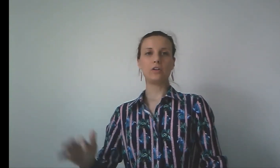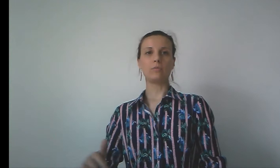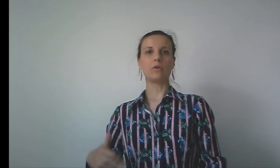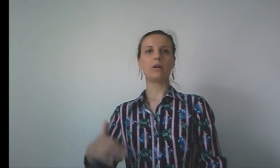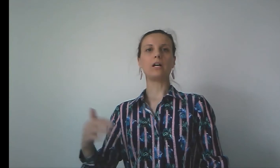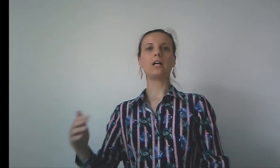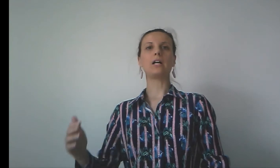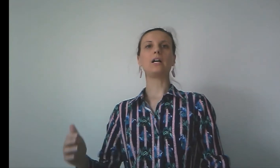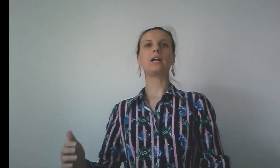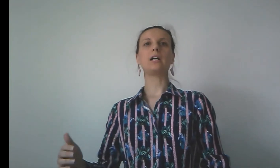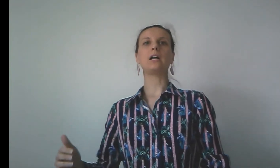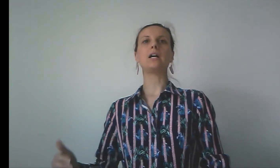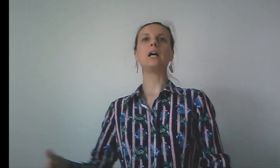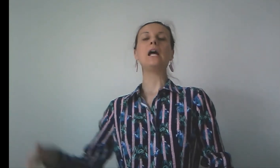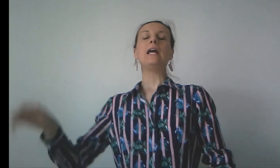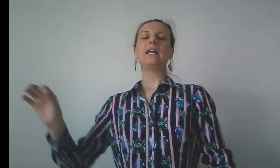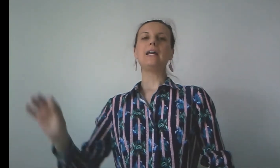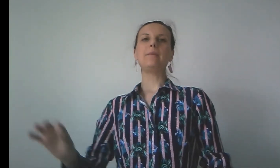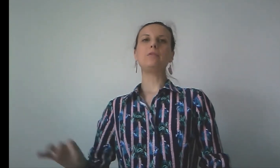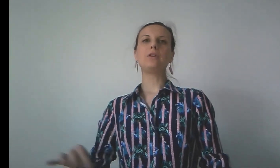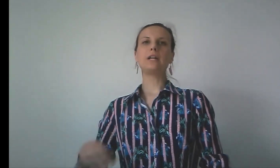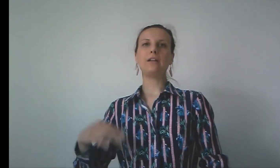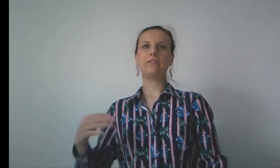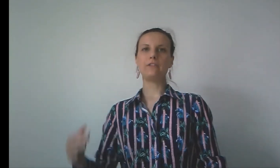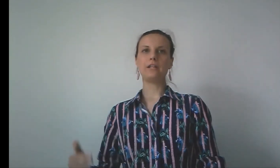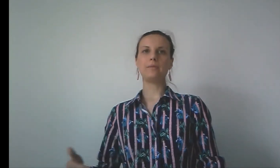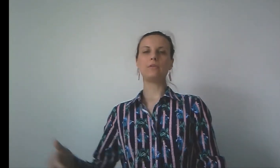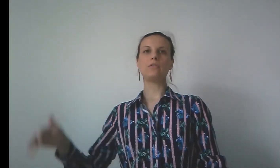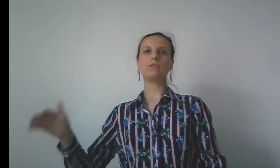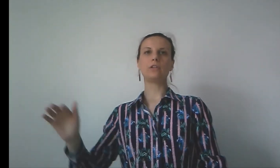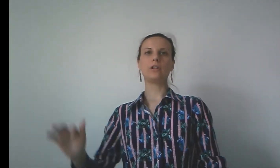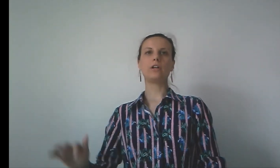-moi et purifie mon cœur.